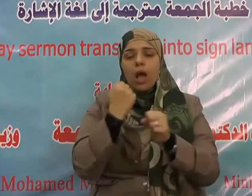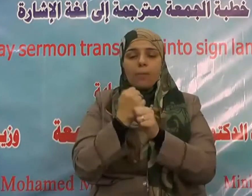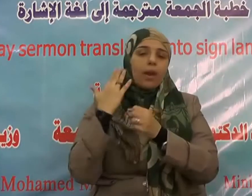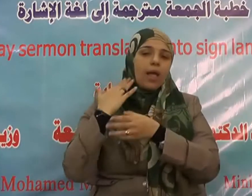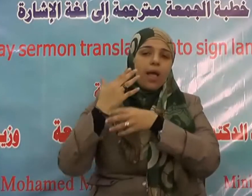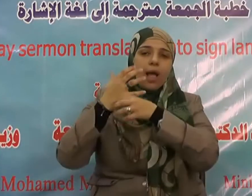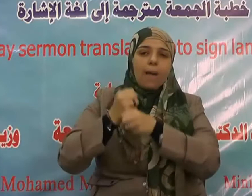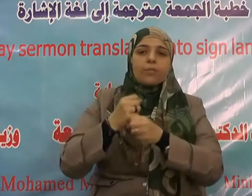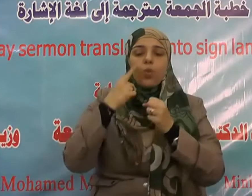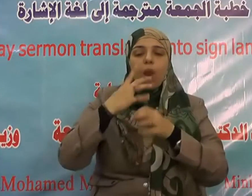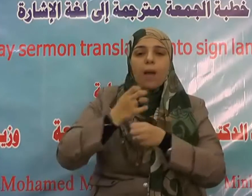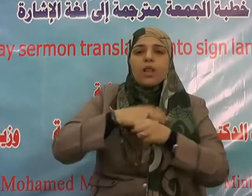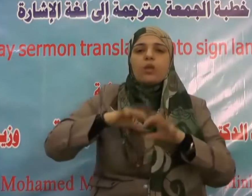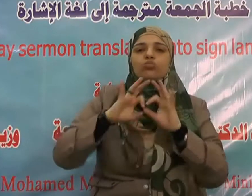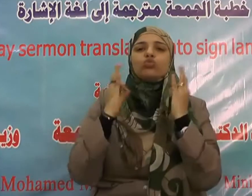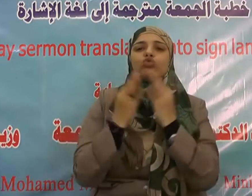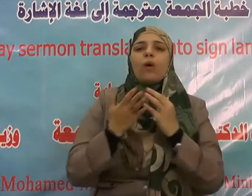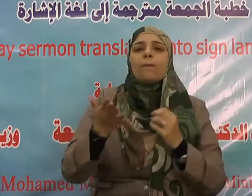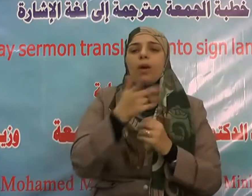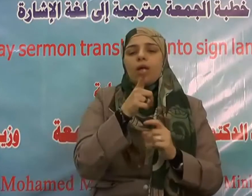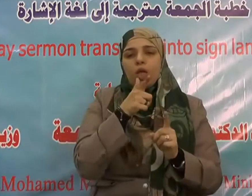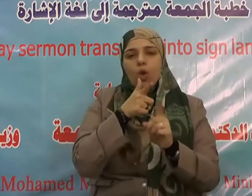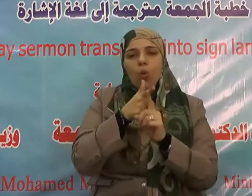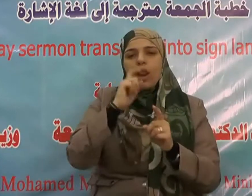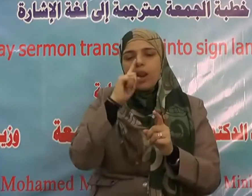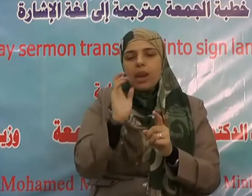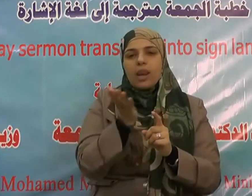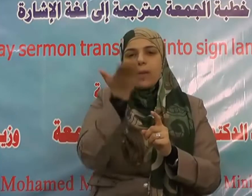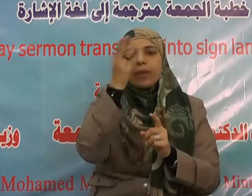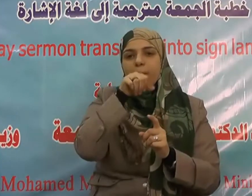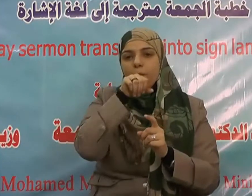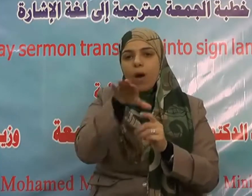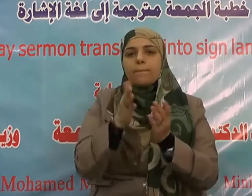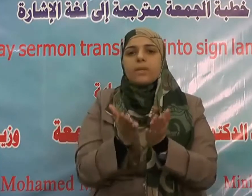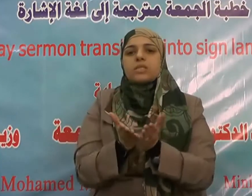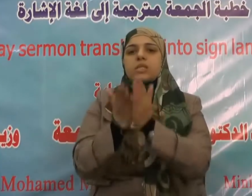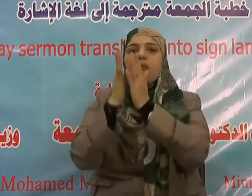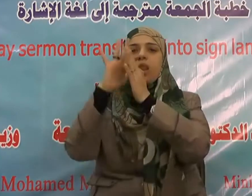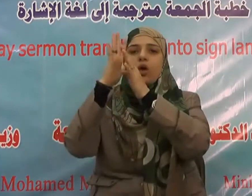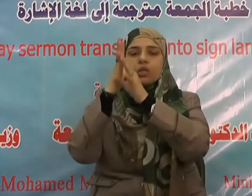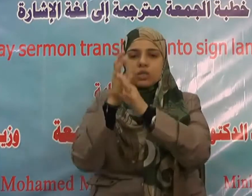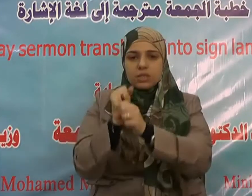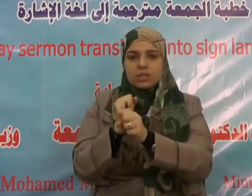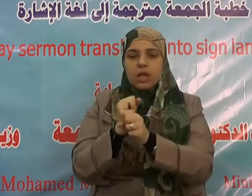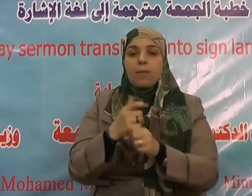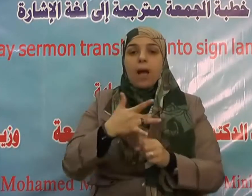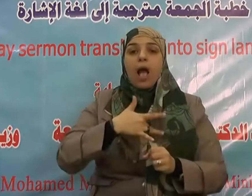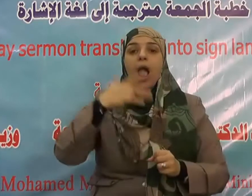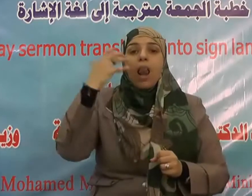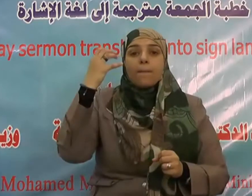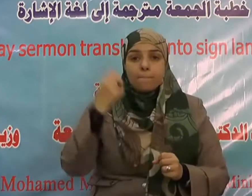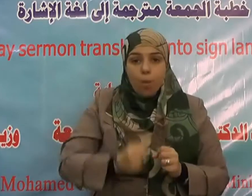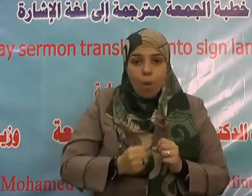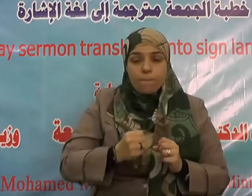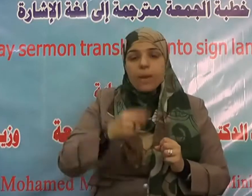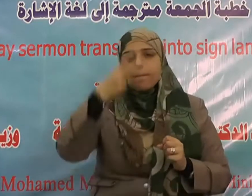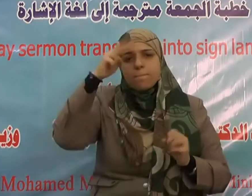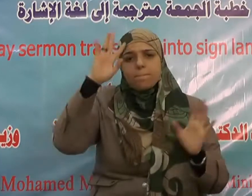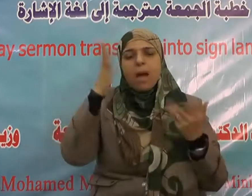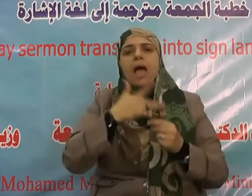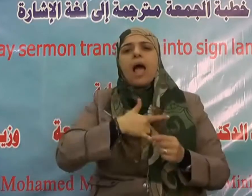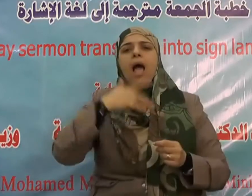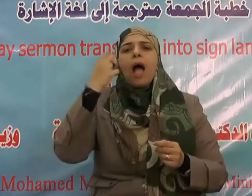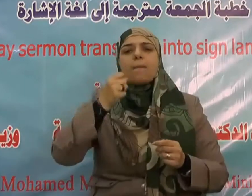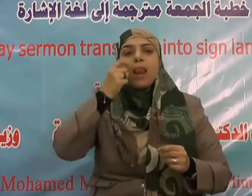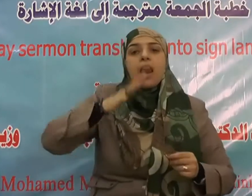المسلم من سلم الناس من لسانه ويده والمؤمن من أمنه الناس على